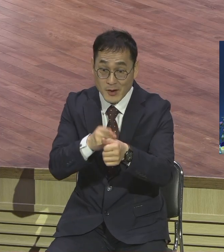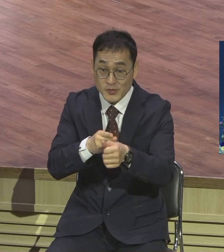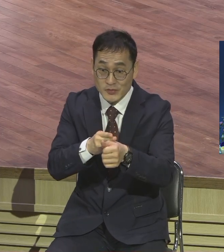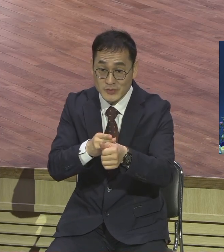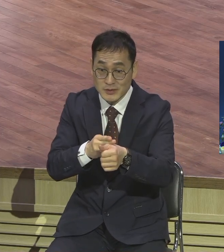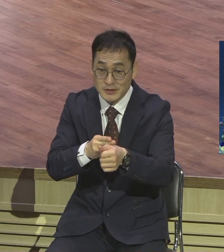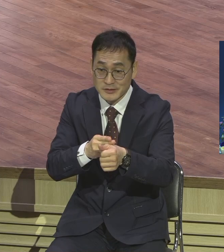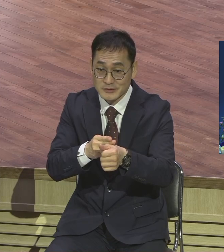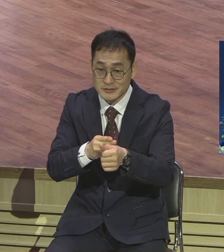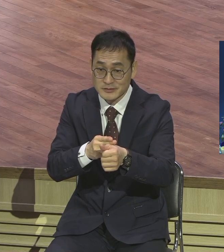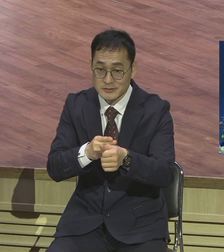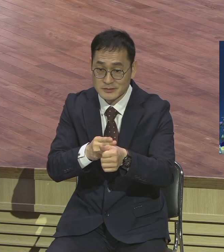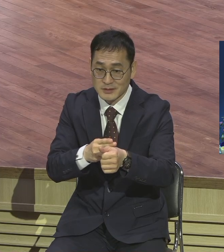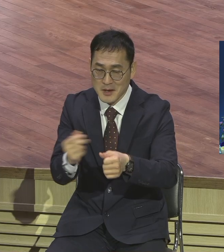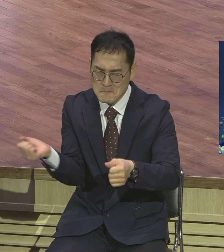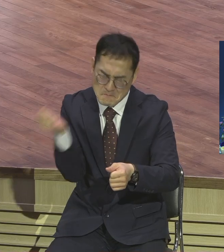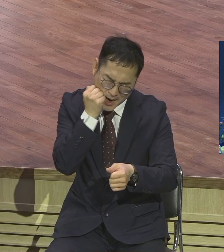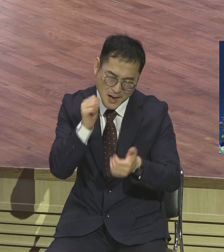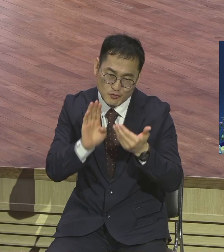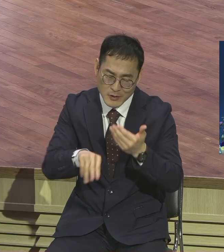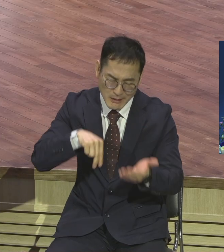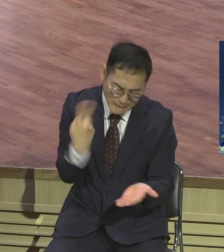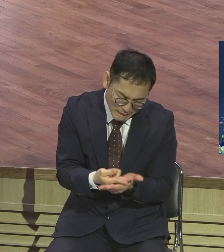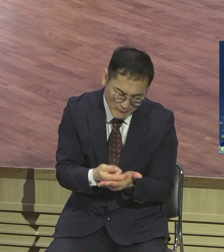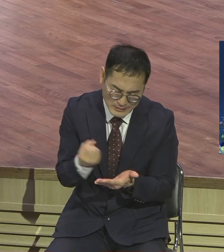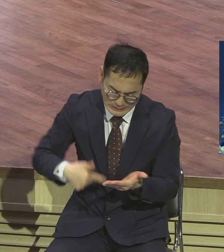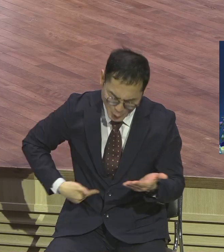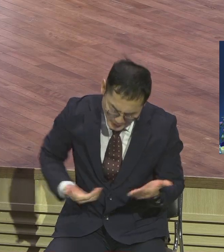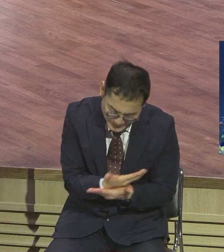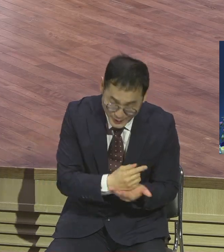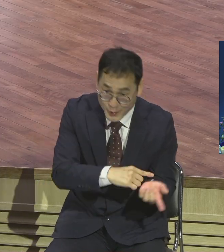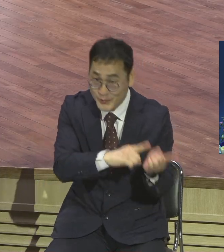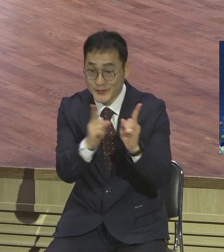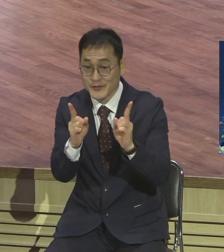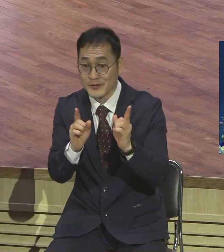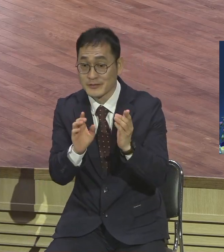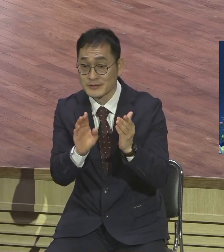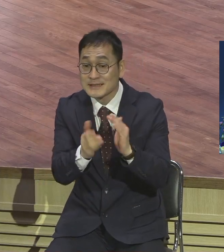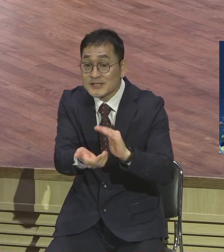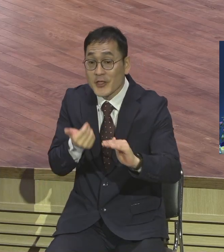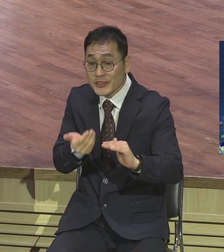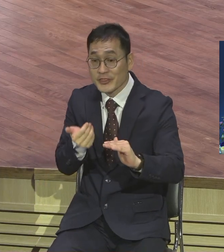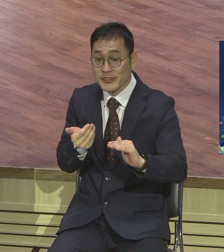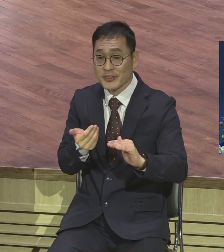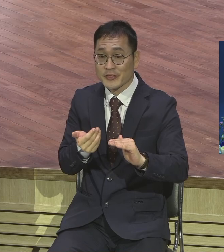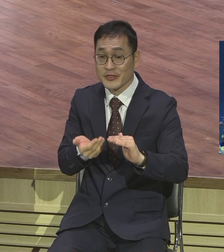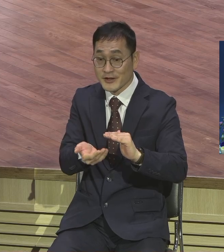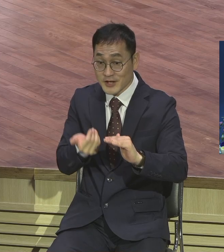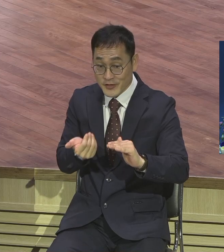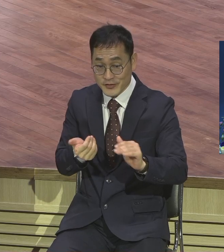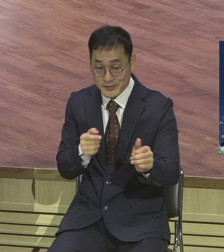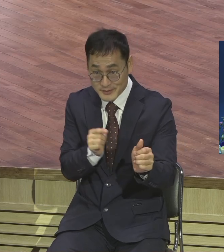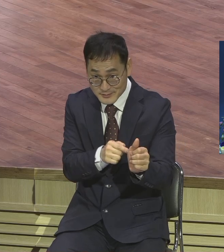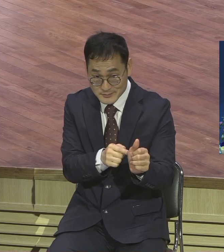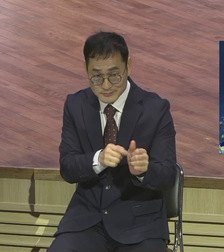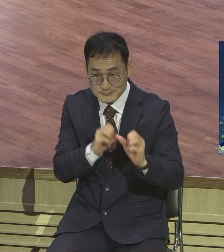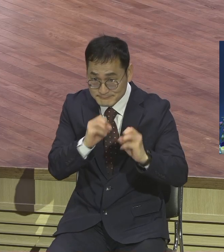그 전까지 그 전까지 초등의 역사 주역이 누구였느냐 베드로와 요한 계속